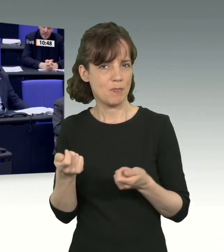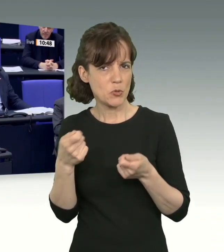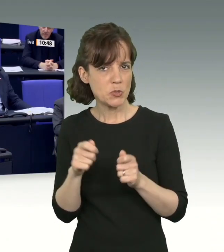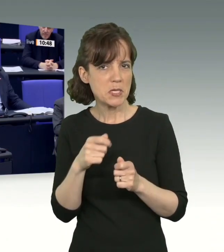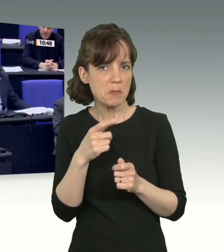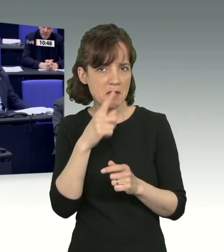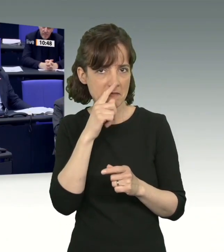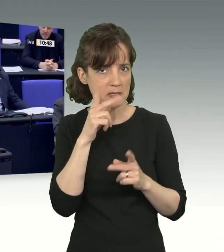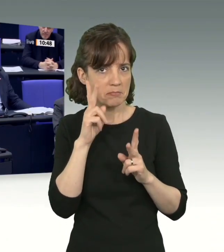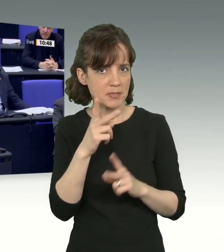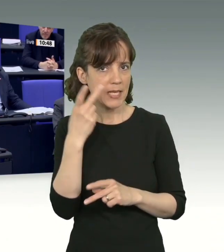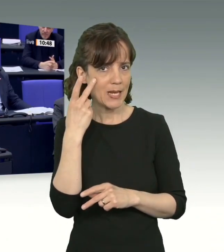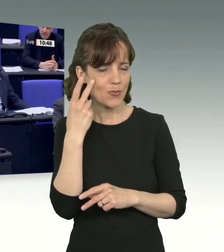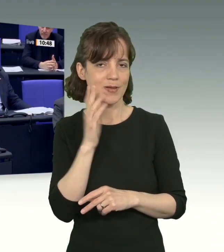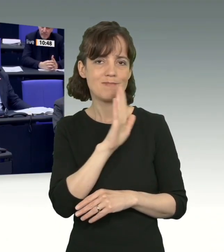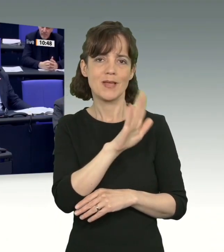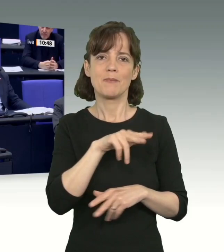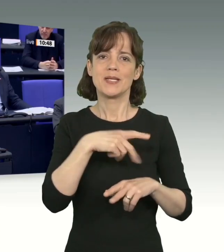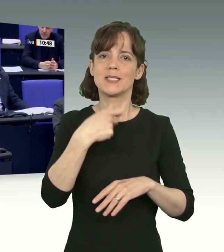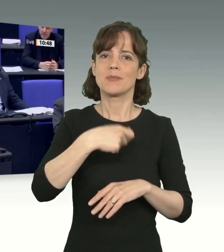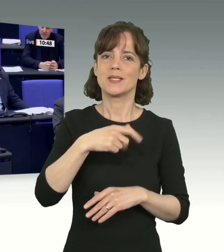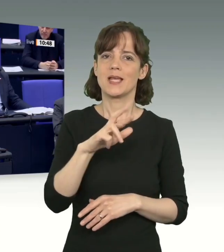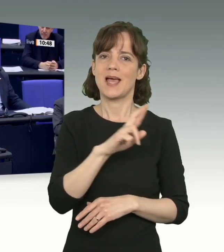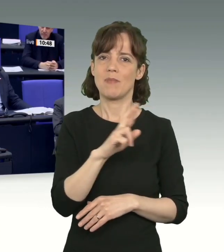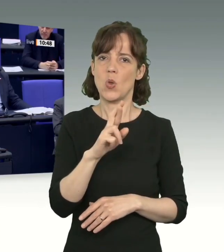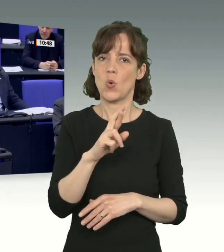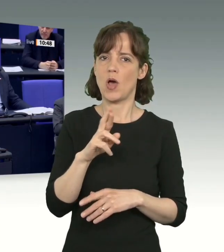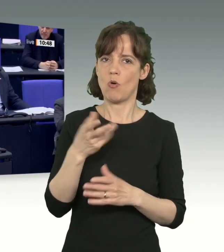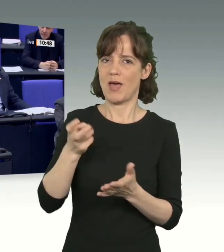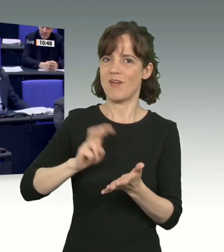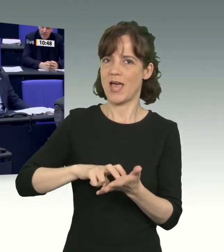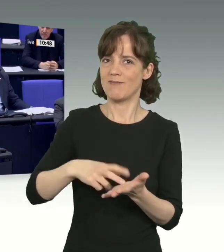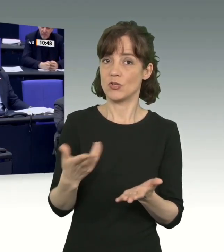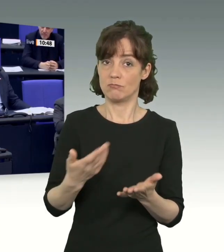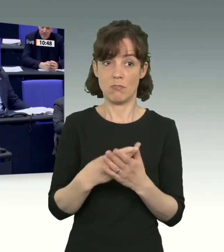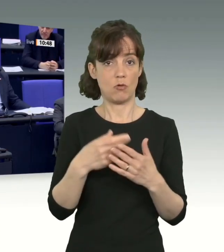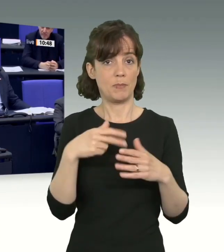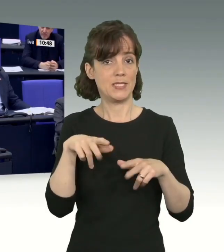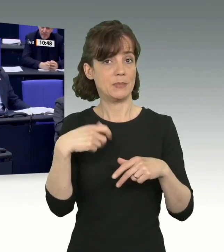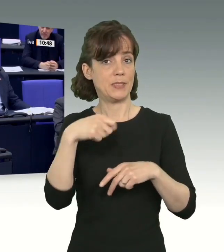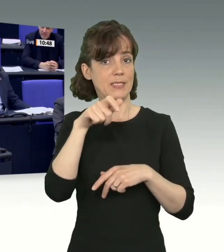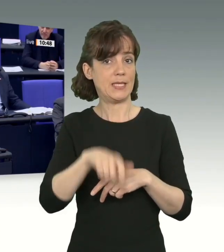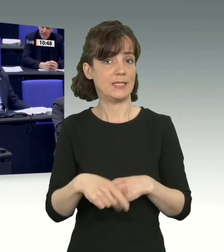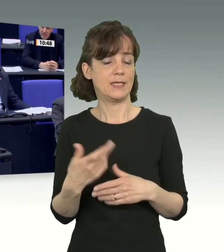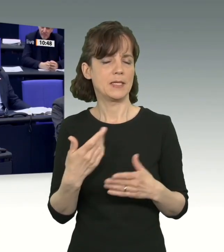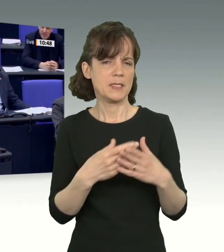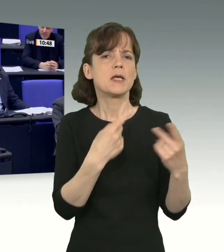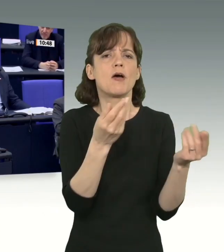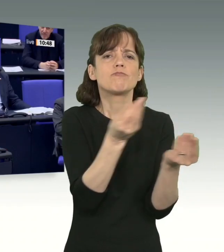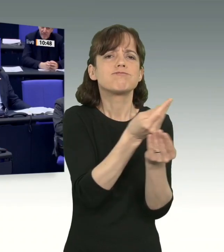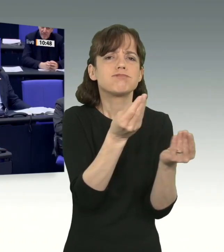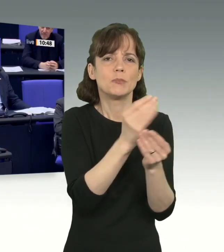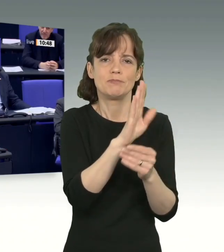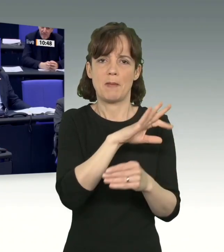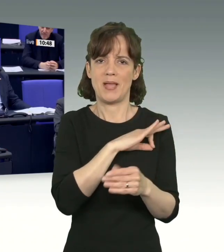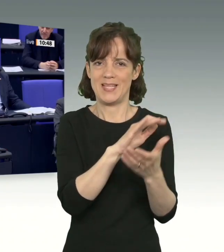Ministerpräsident Ramelow diesem zugestimmt. Der ist ja einer dieser 16 Ministerpräsidenten. Also sprengen Sie mal mit Ihrem Parteifreund.